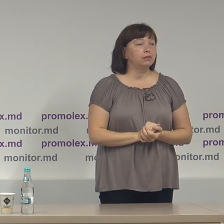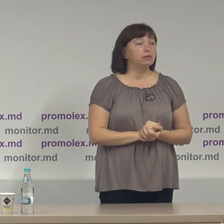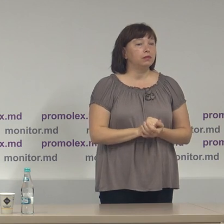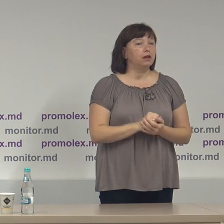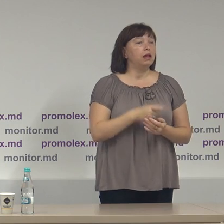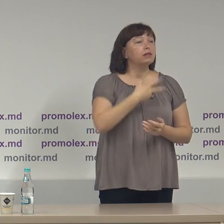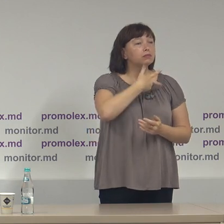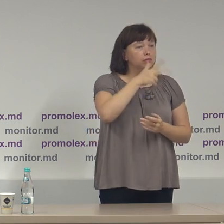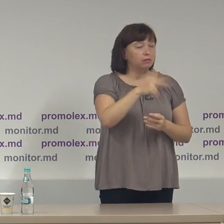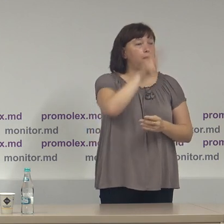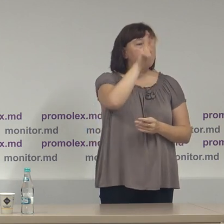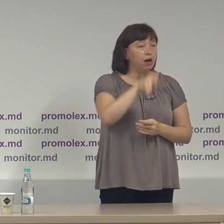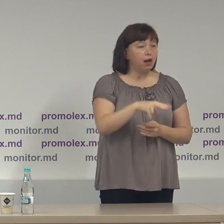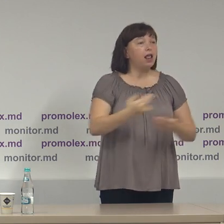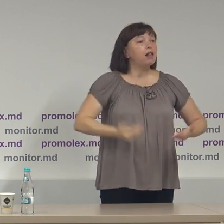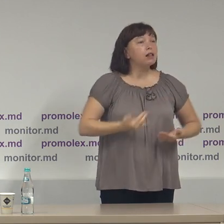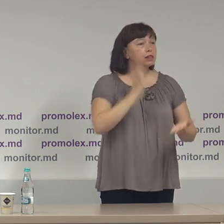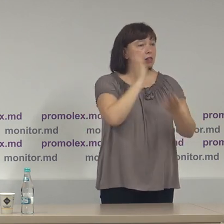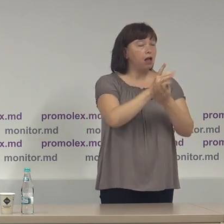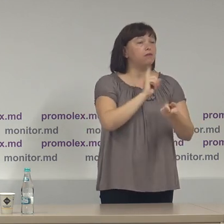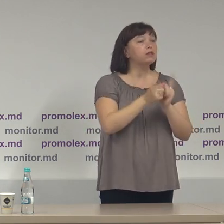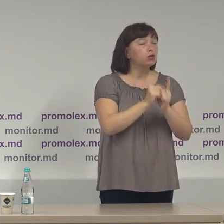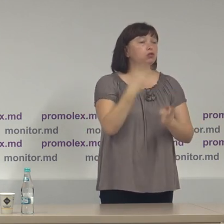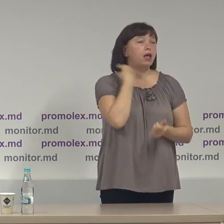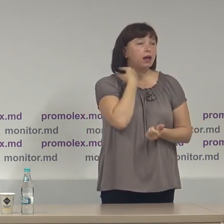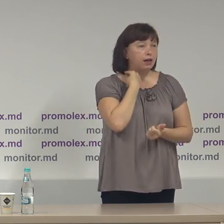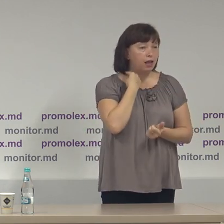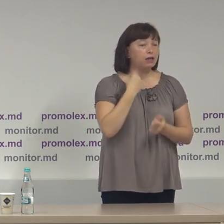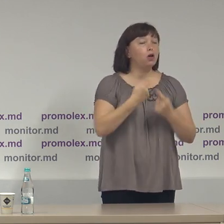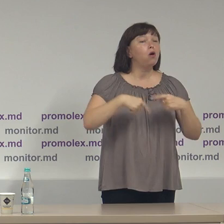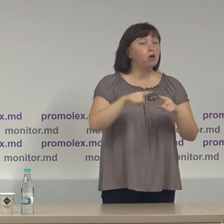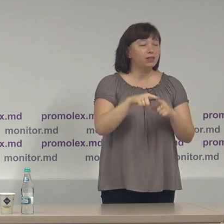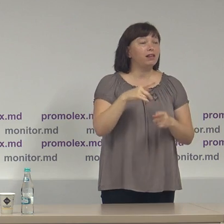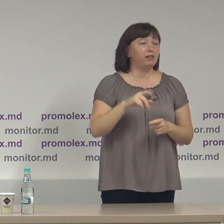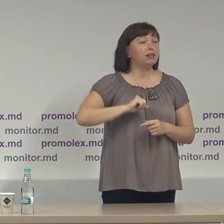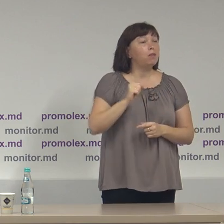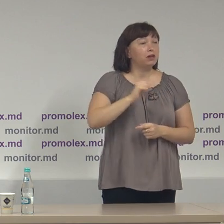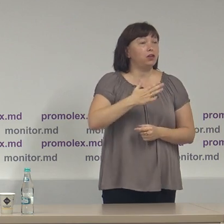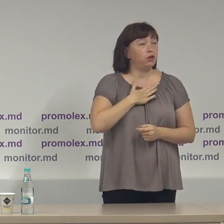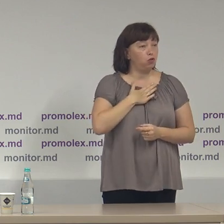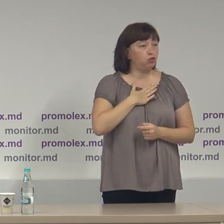Transmisiunii în paralel live cu traducere în limba engleză este organizată de partenerii noștri